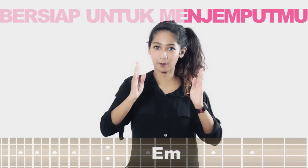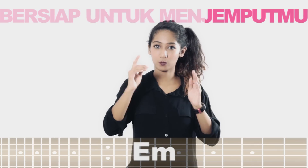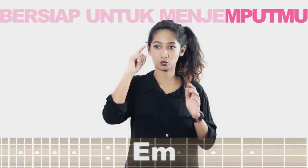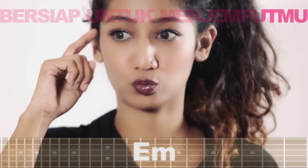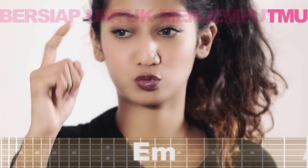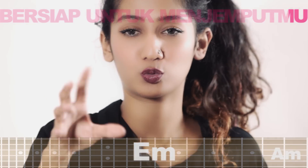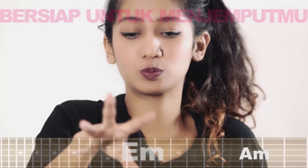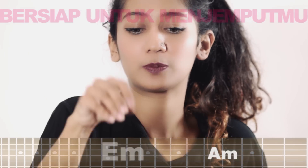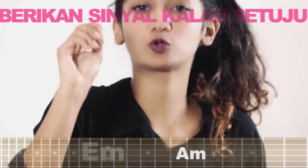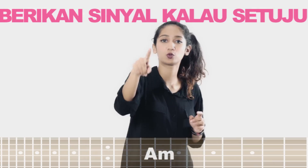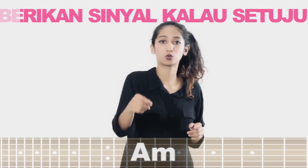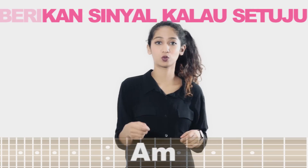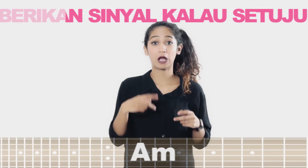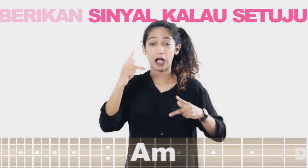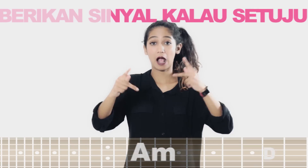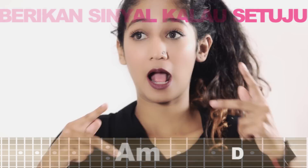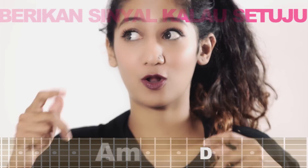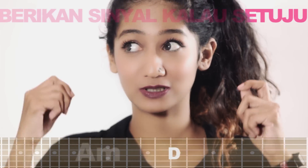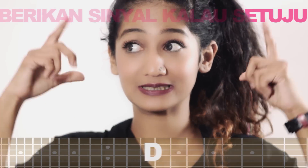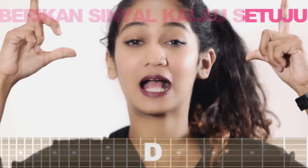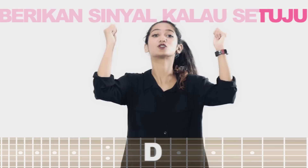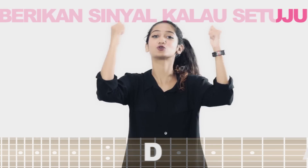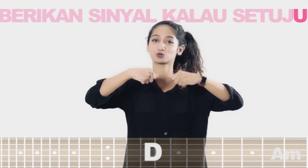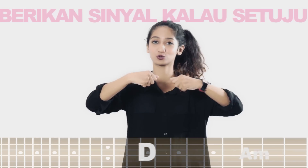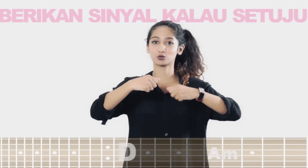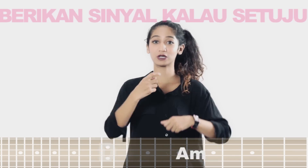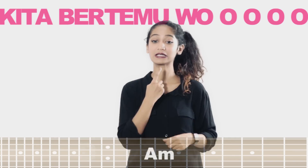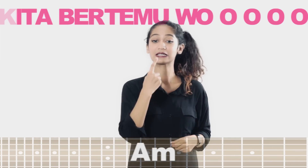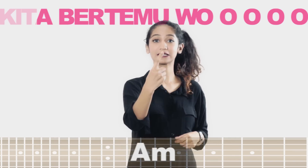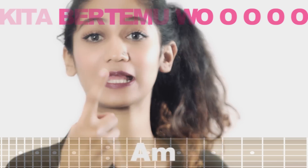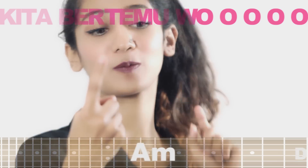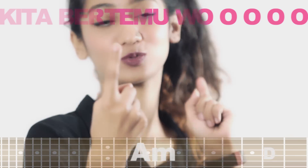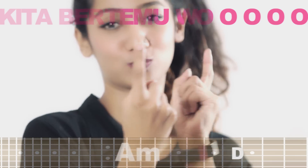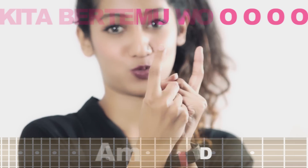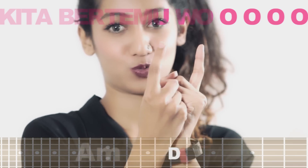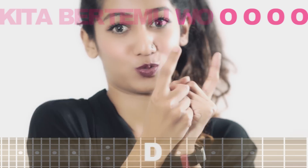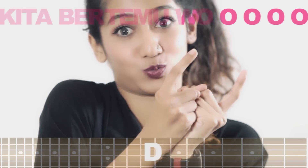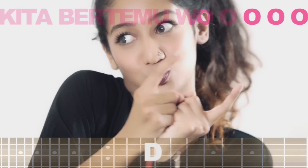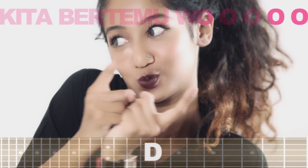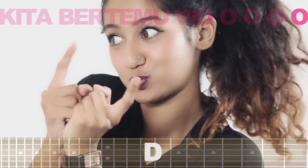menjemputmu Berikan sinyal kalau setuju Kita bertemu Oh